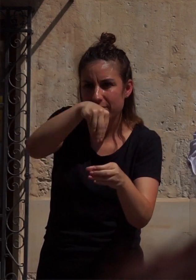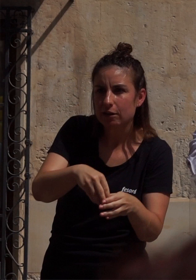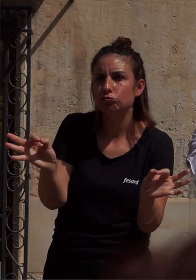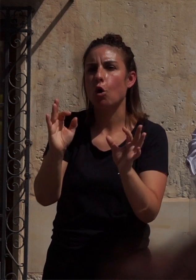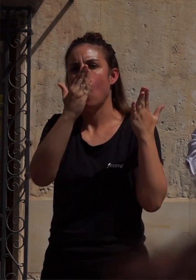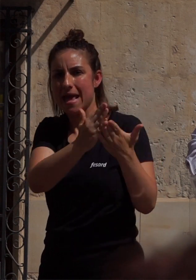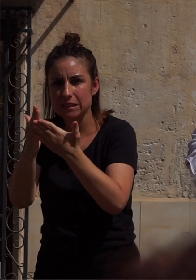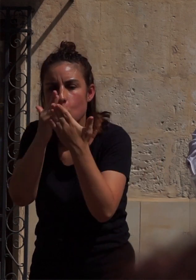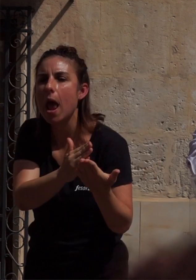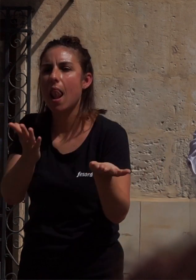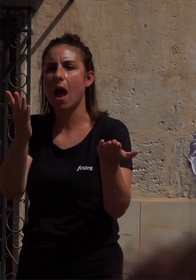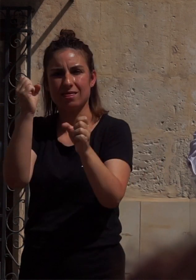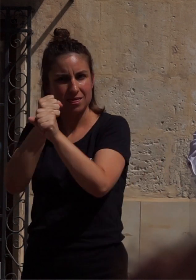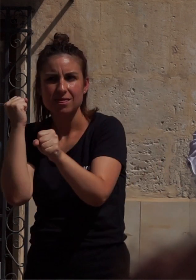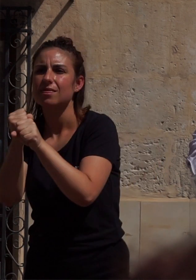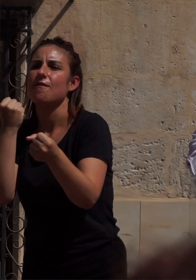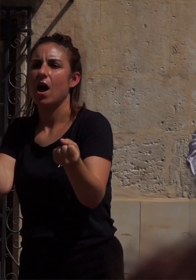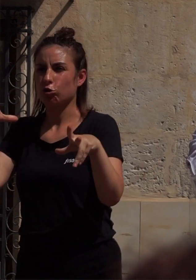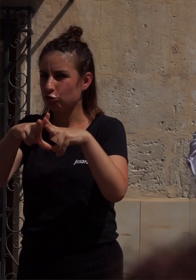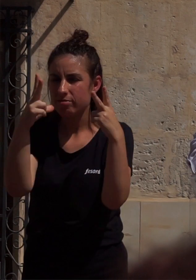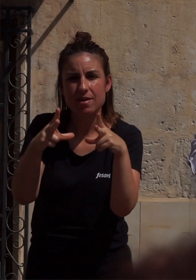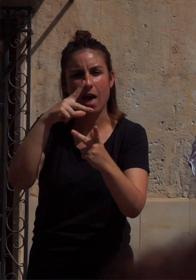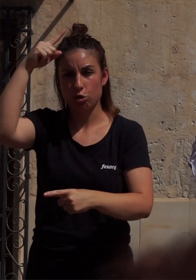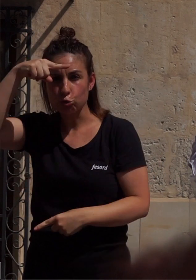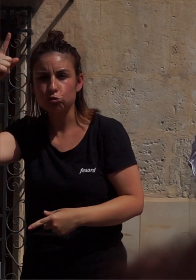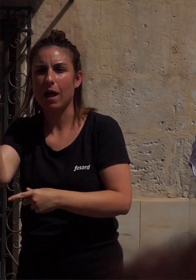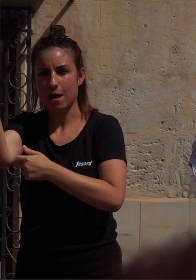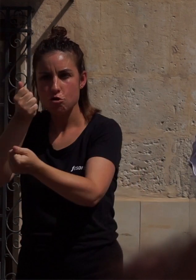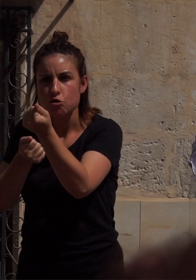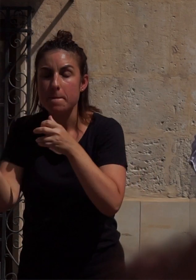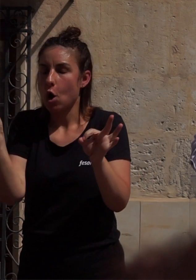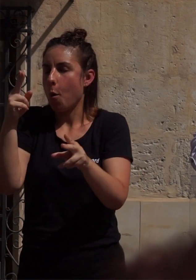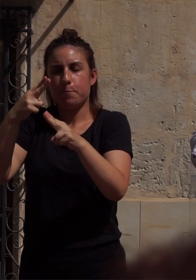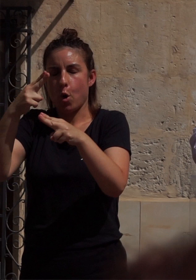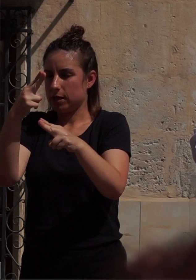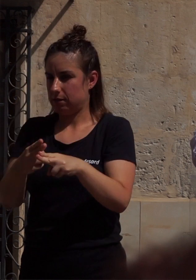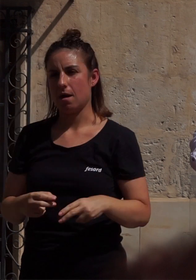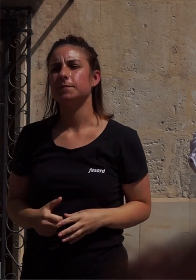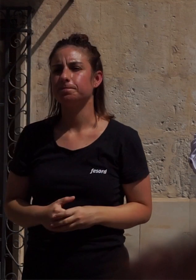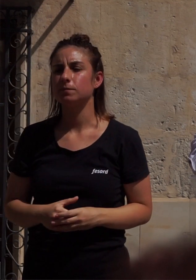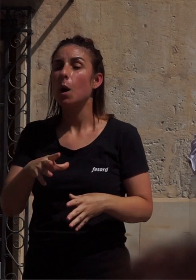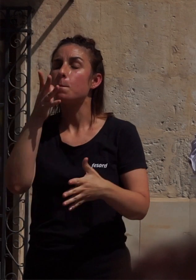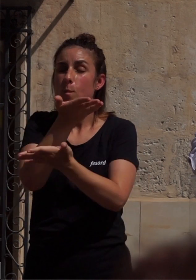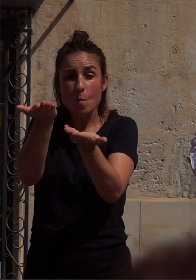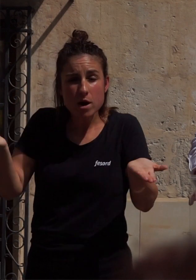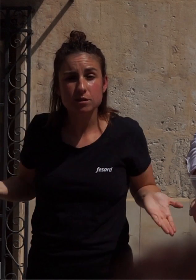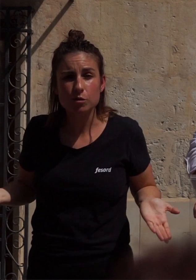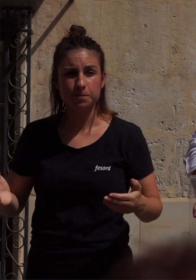escolar, laboral, social, cultural, económico y político. Por todo ello,